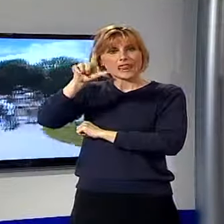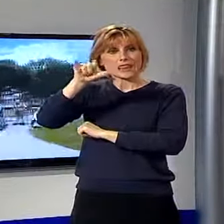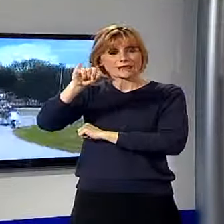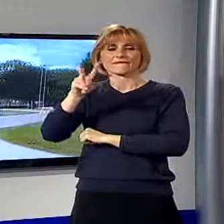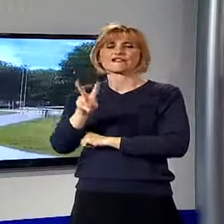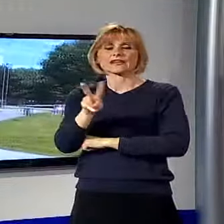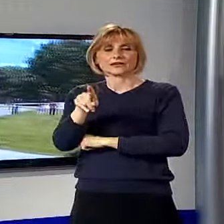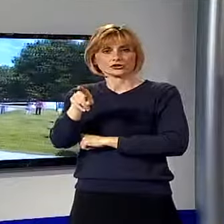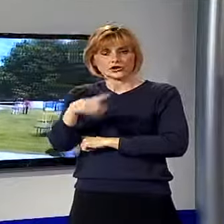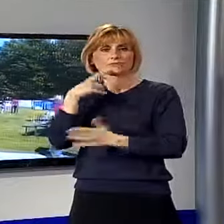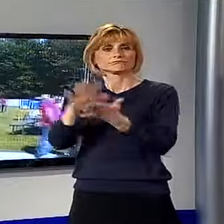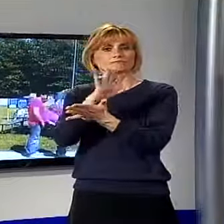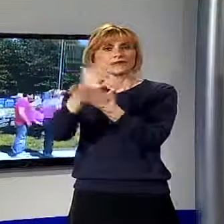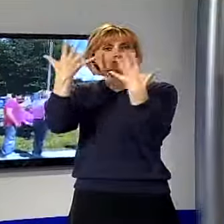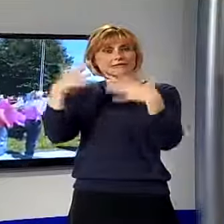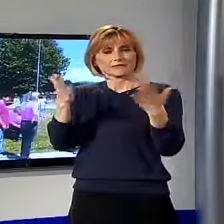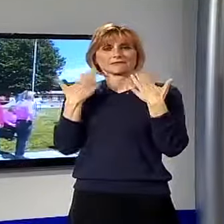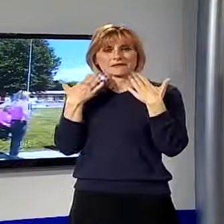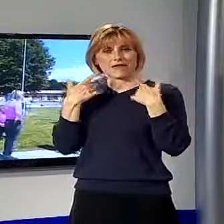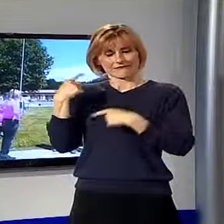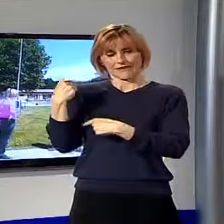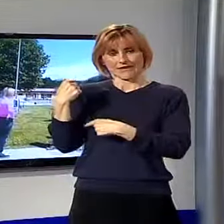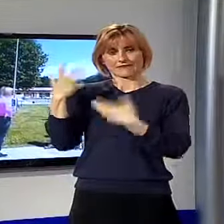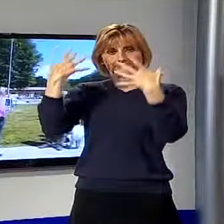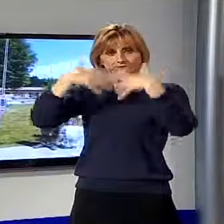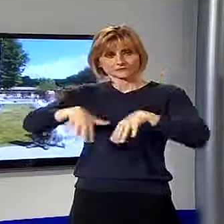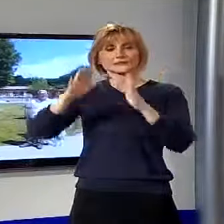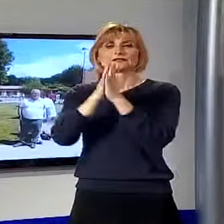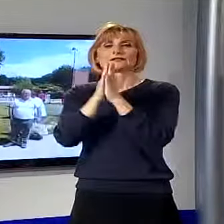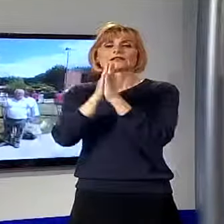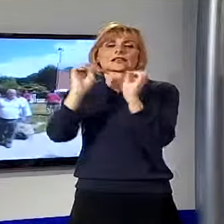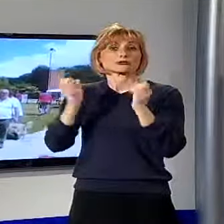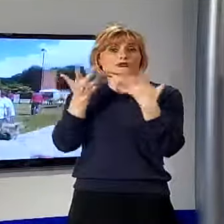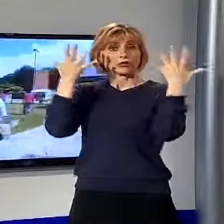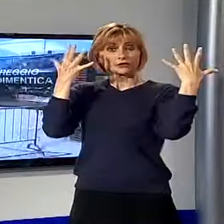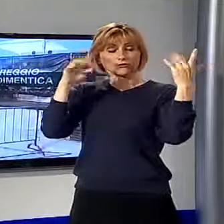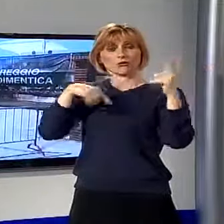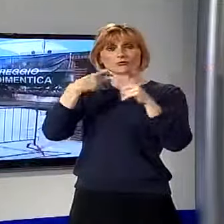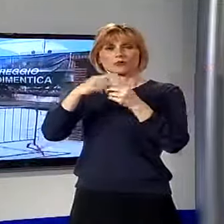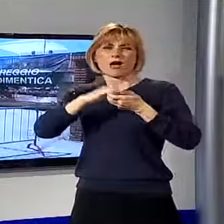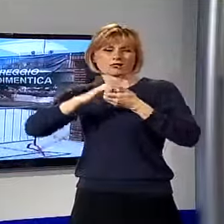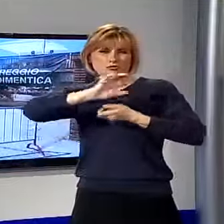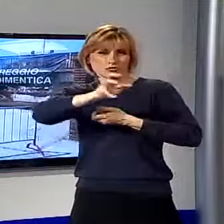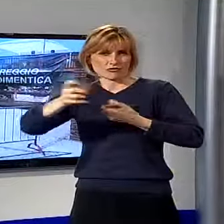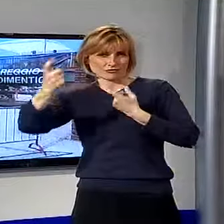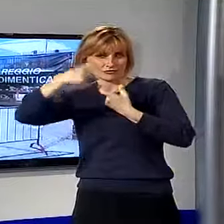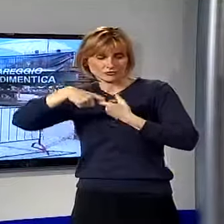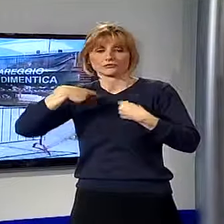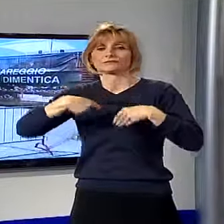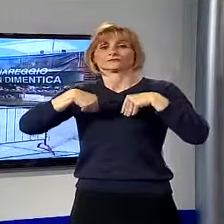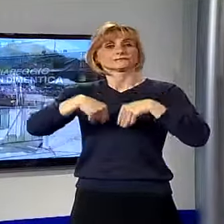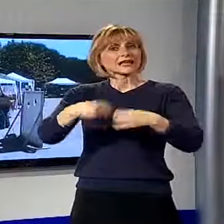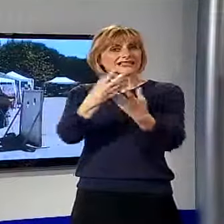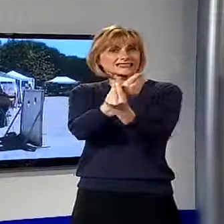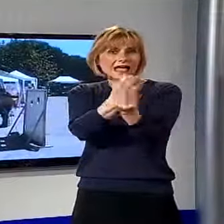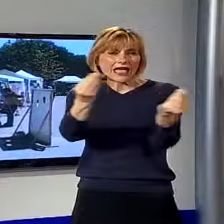svolta la festa di primavera organizzata dalla parrocchia della Resurrezione e da diverse associazioni. Festa che ha visto la partecipazione